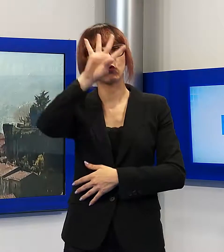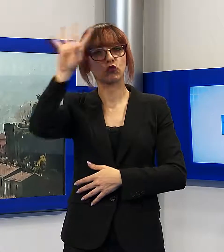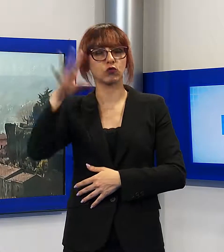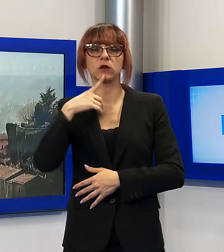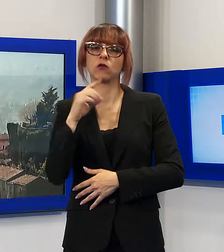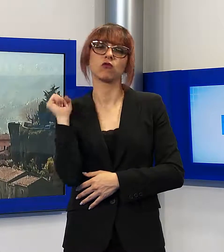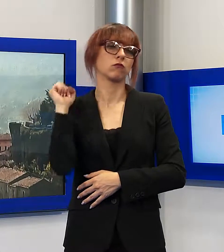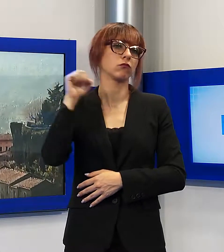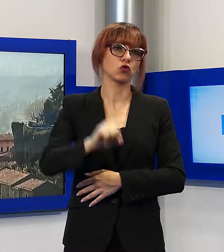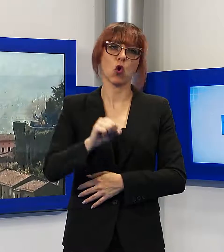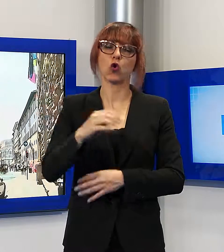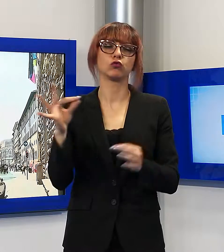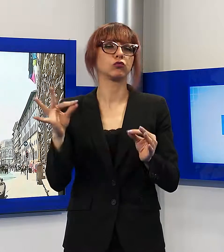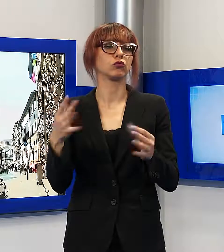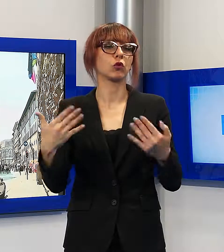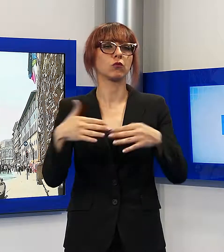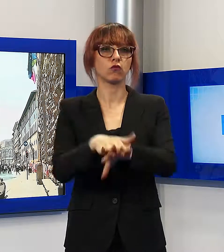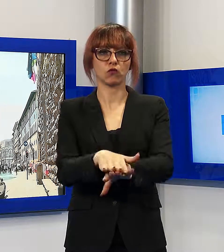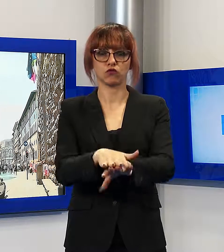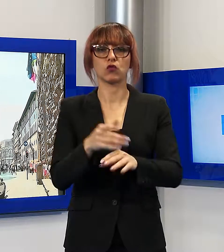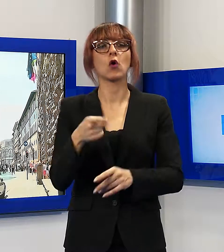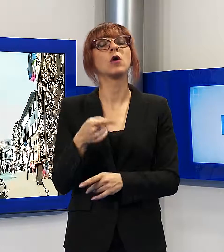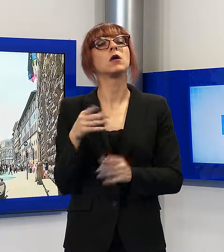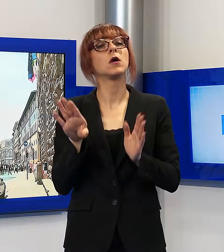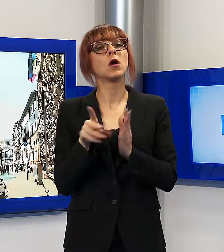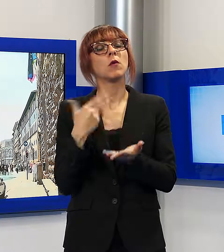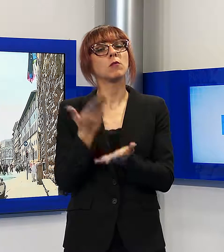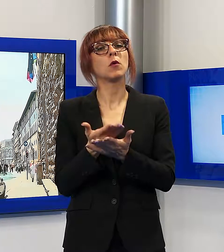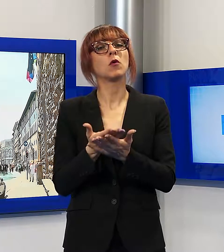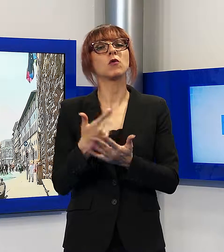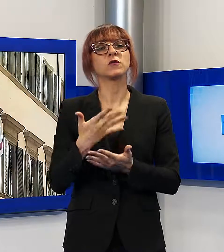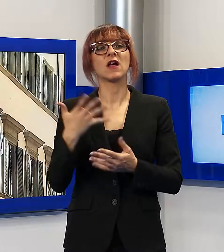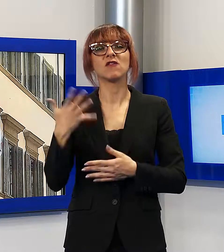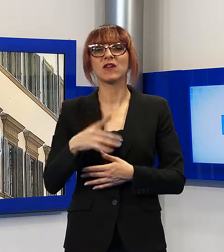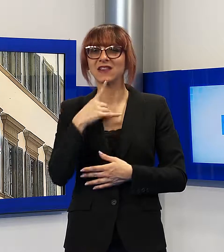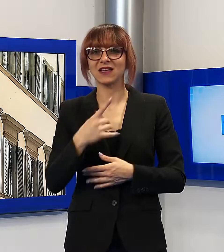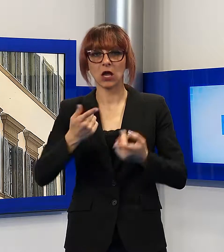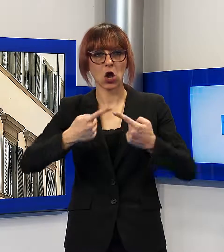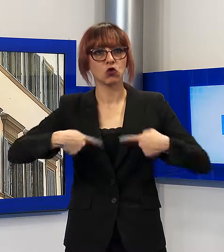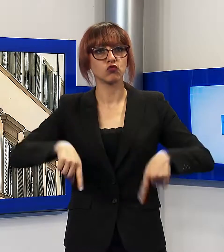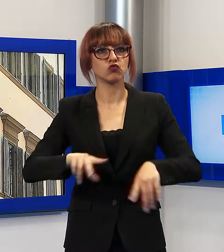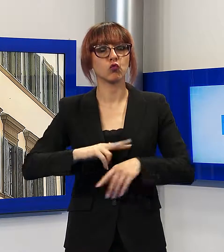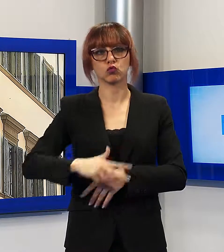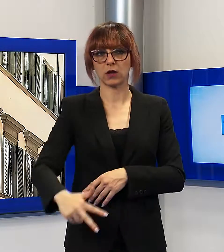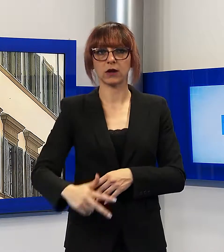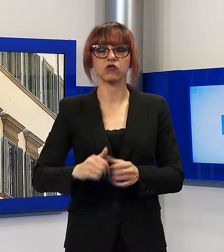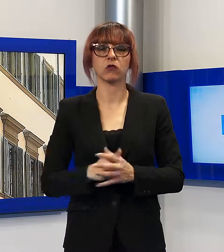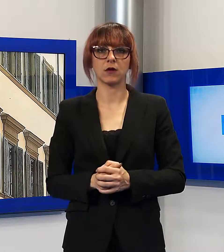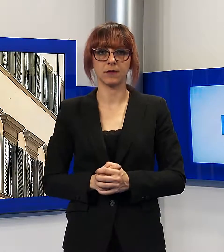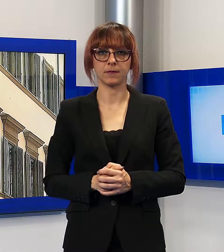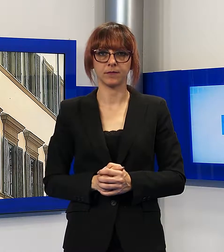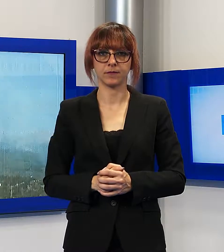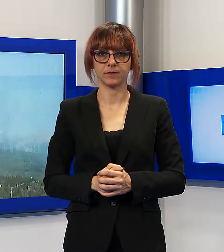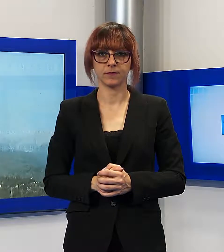parere contrario unanime la proposta di legge della Giunta Regionale per l'istituzione del Comune Unico di Villa di Castiglione